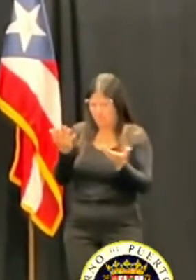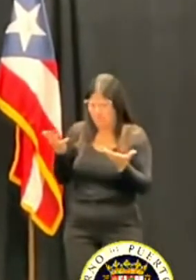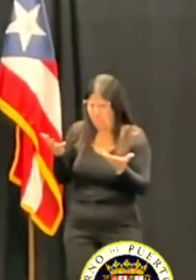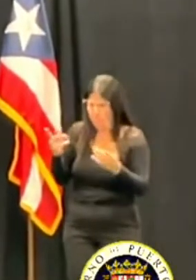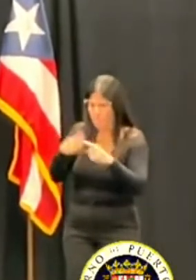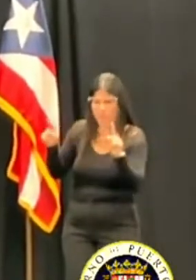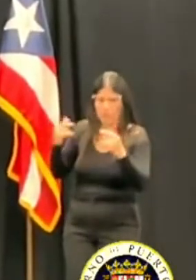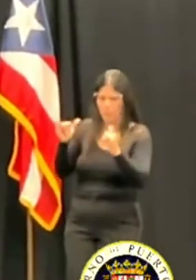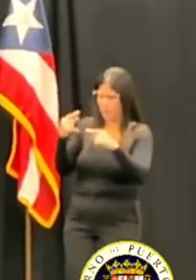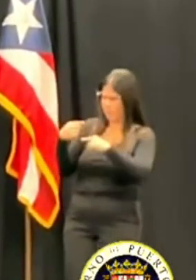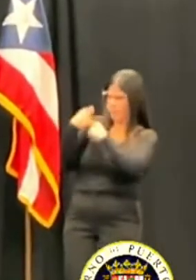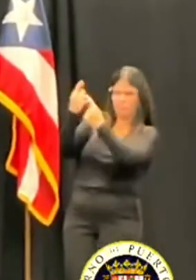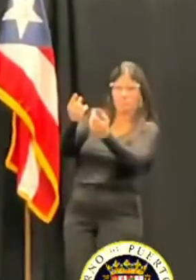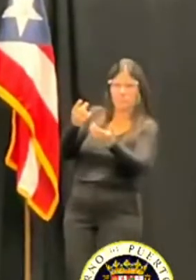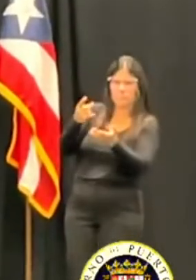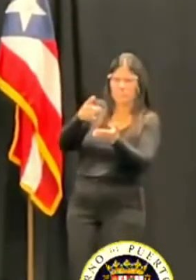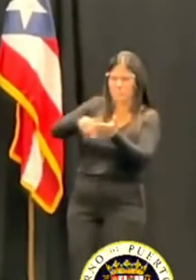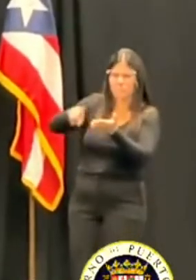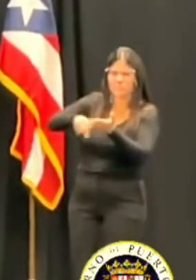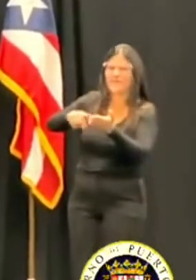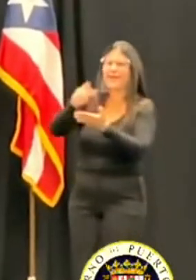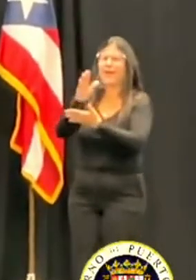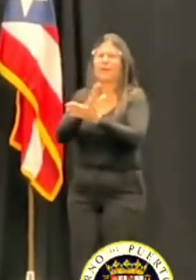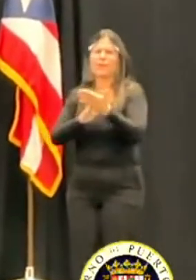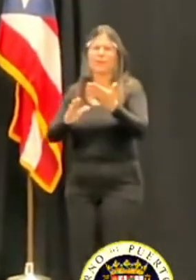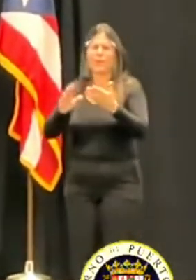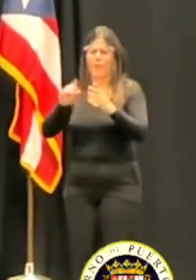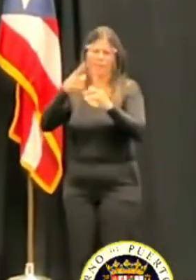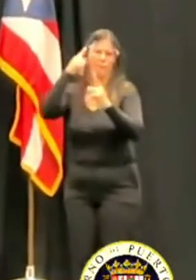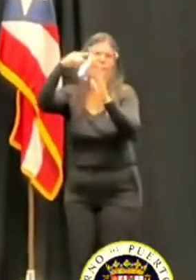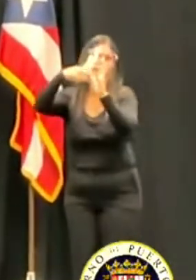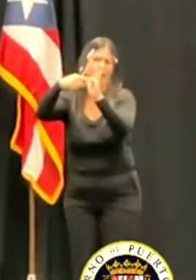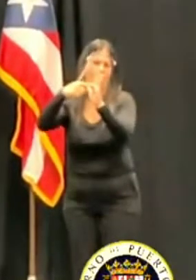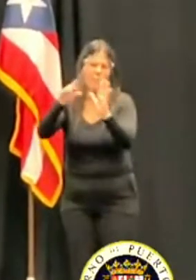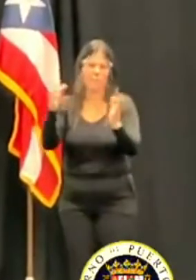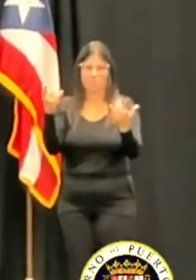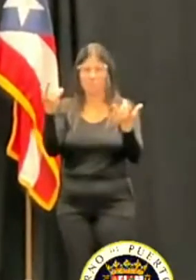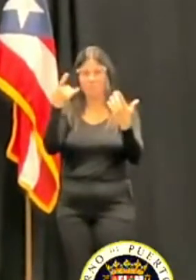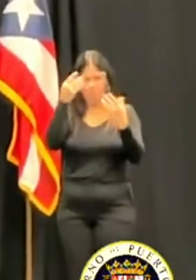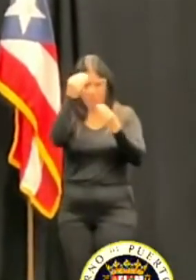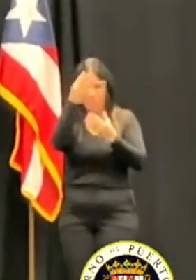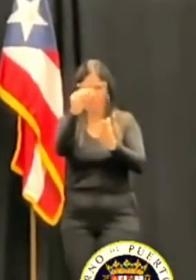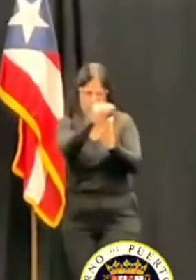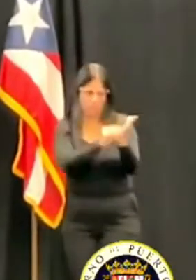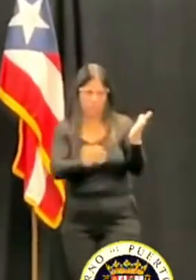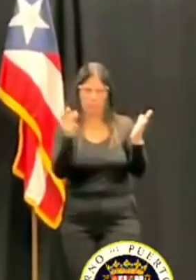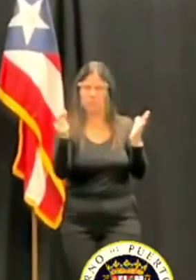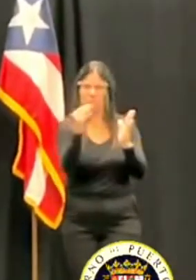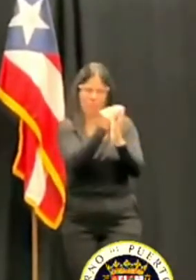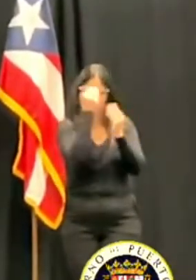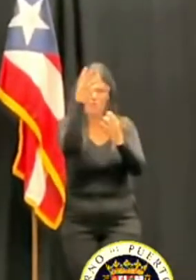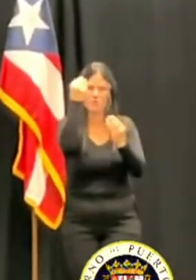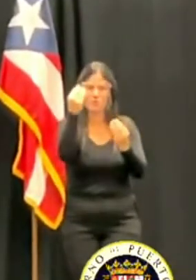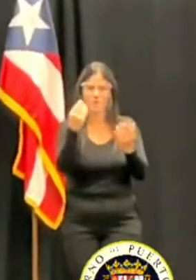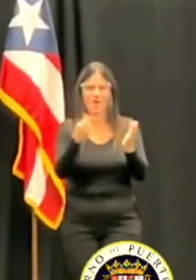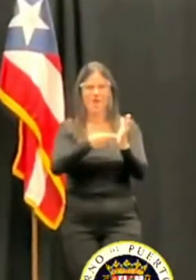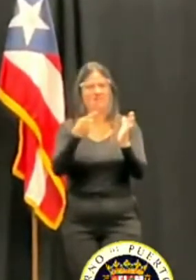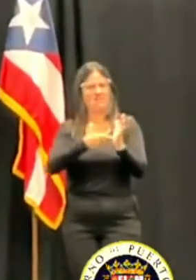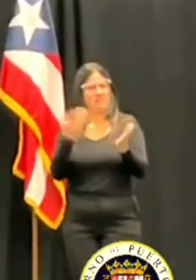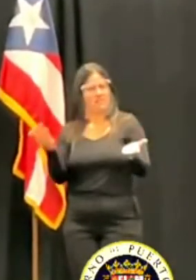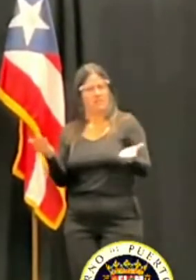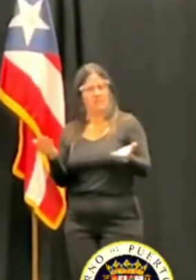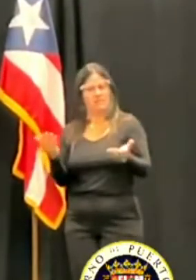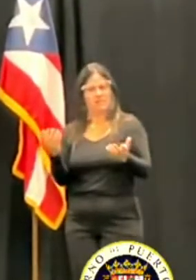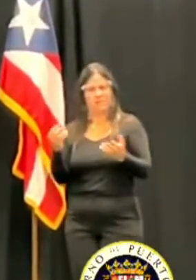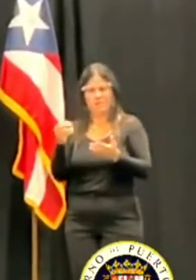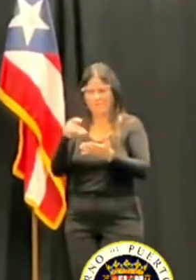X municipio, pues ese informe salga lo antes posible? Porque hay veces pues ya, ¿cuál es el señalamiento? No